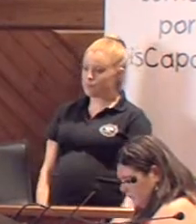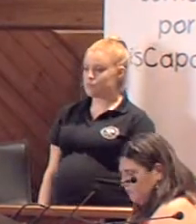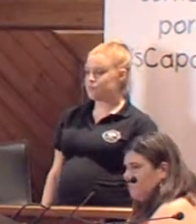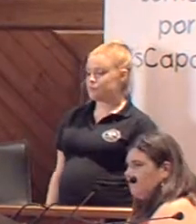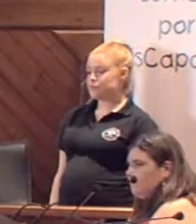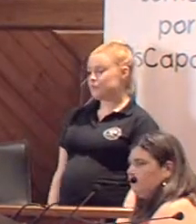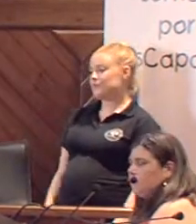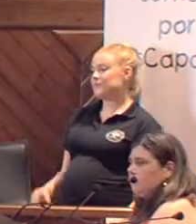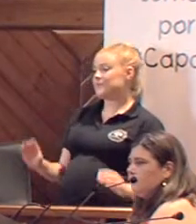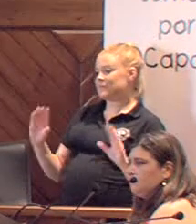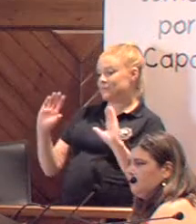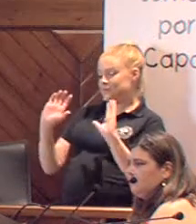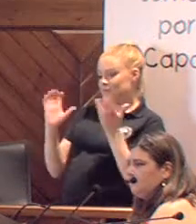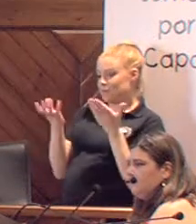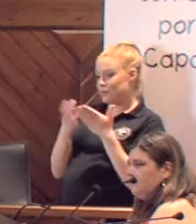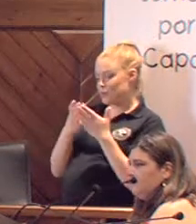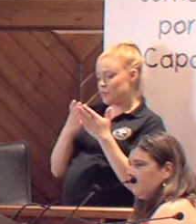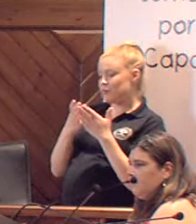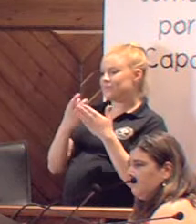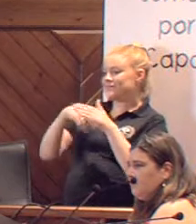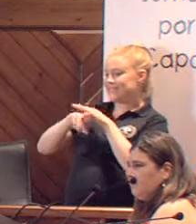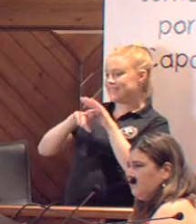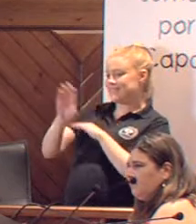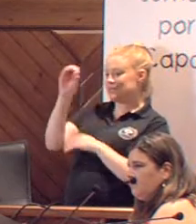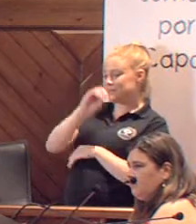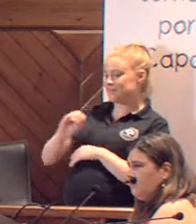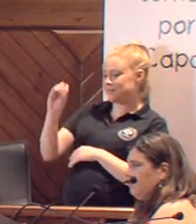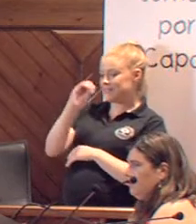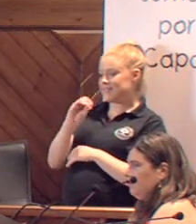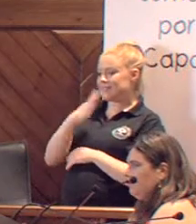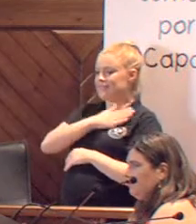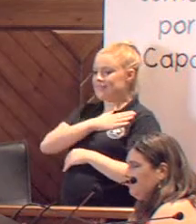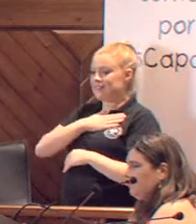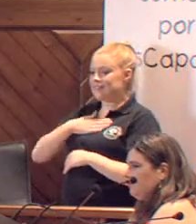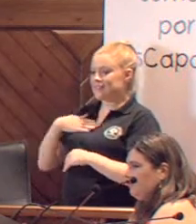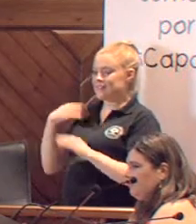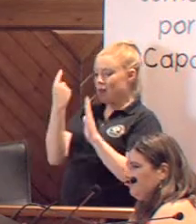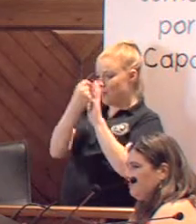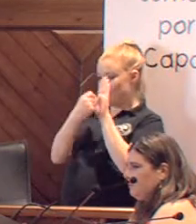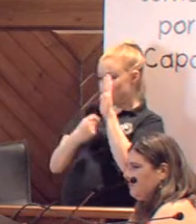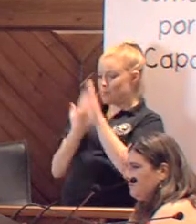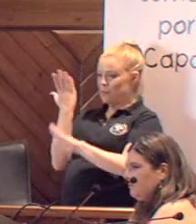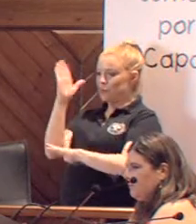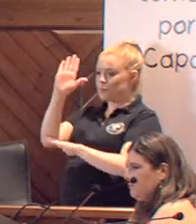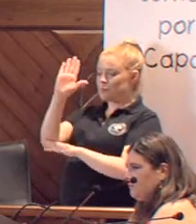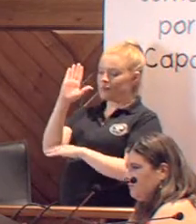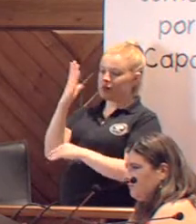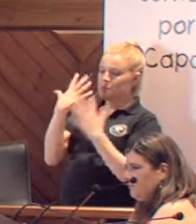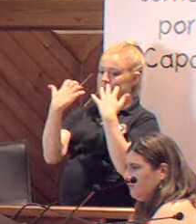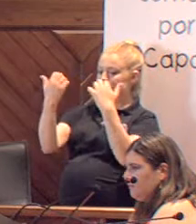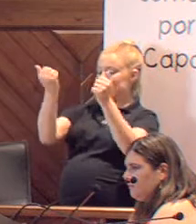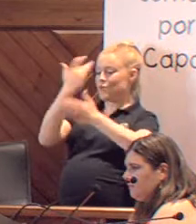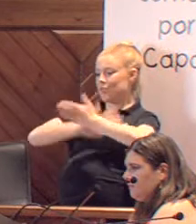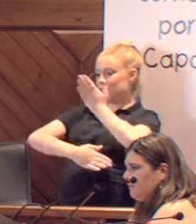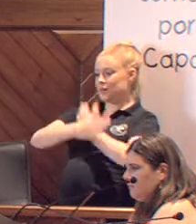Desde el grupo de autogestores PRODE, queremos exponer las siguientes cuestiones en este Pleno de la Discapacidad.